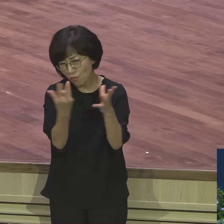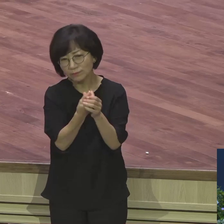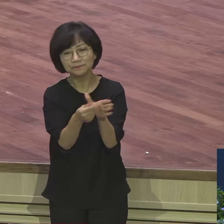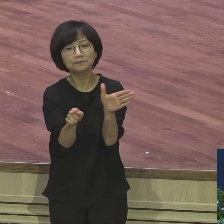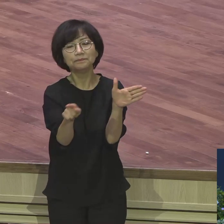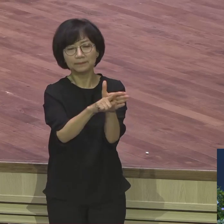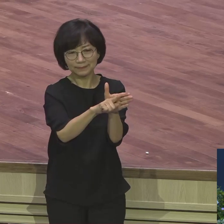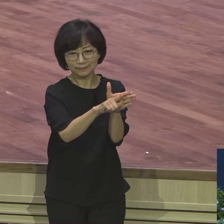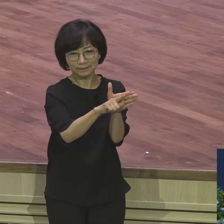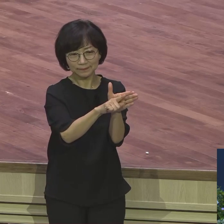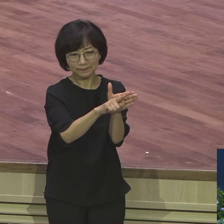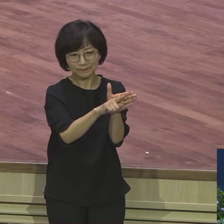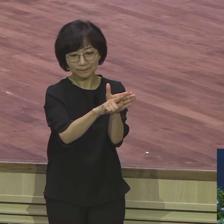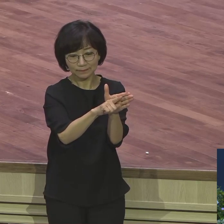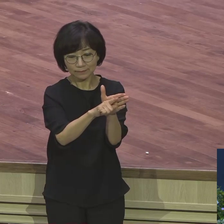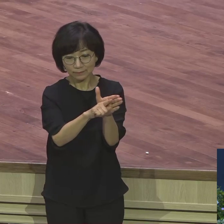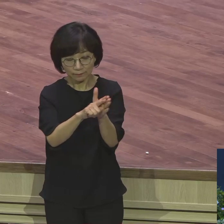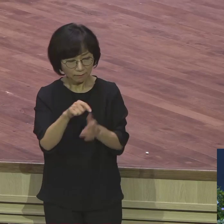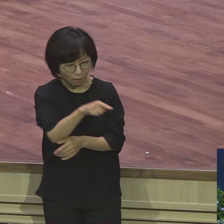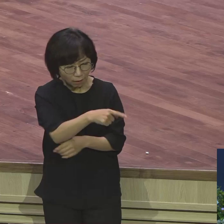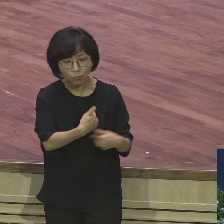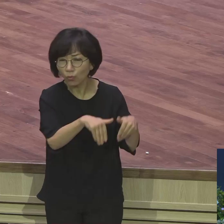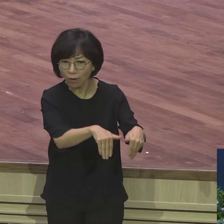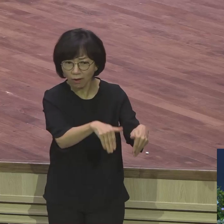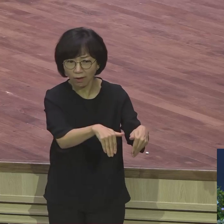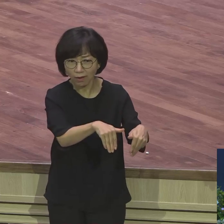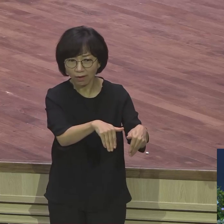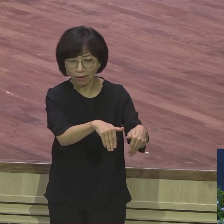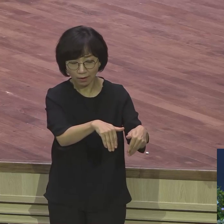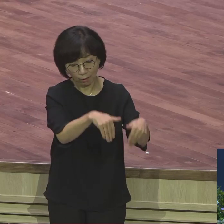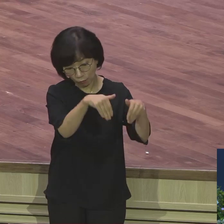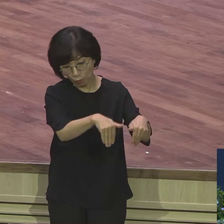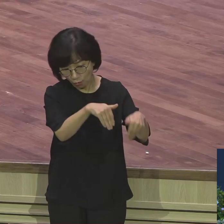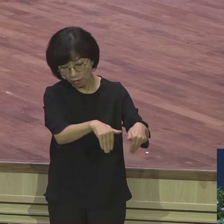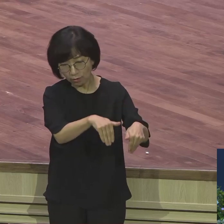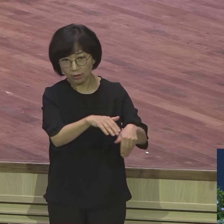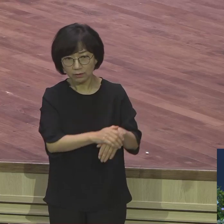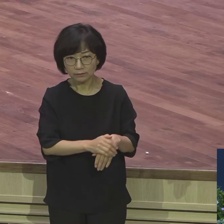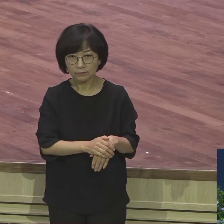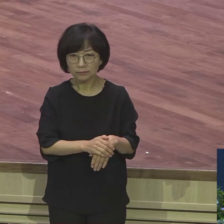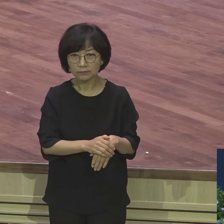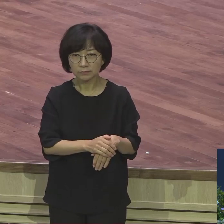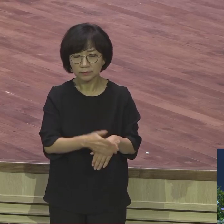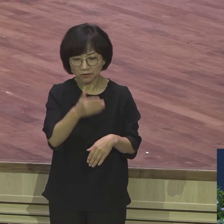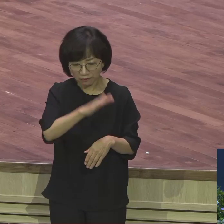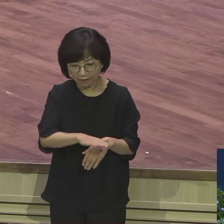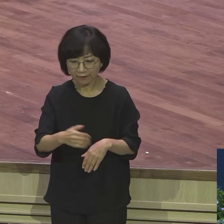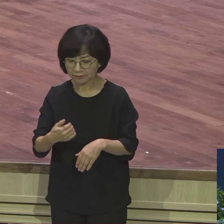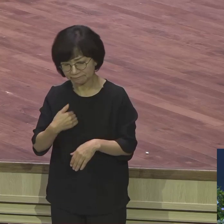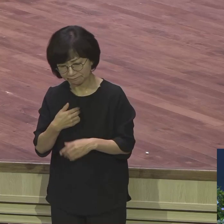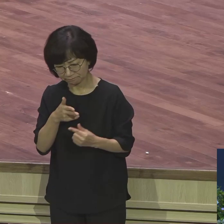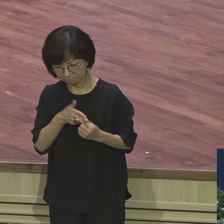보디발은 비록 신부는 노예였지만 요셉은 뭐가 됩니까 자기 가정총무가 됩니다 가정총무